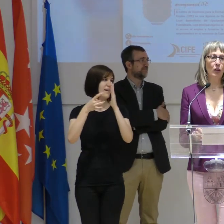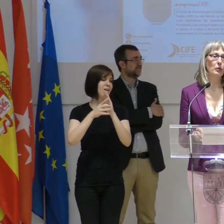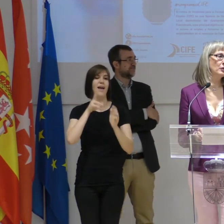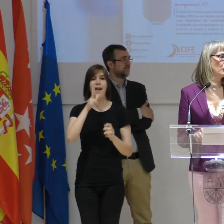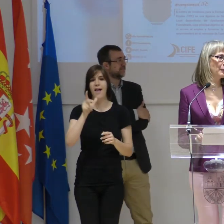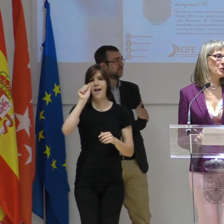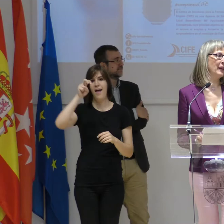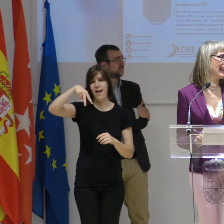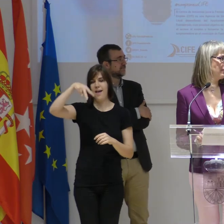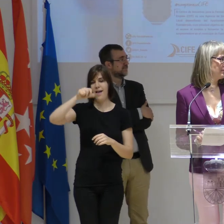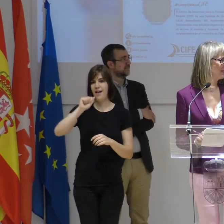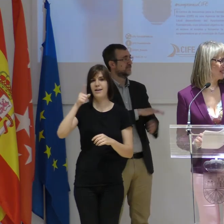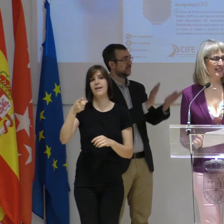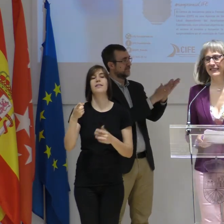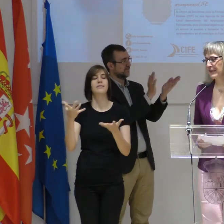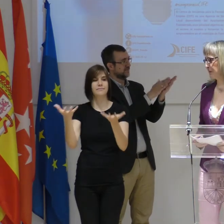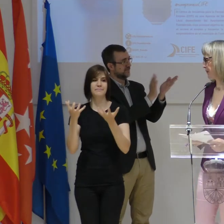Barnicote. Un aplauso para ella.